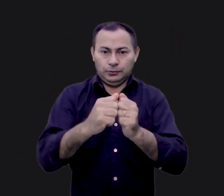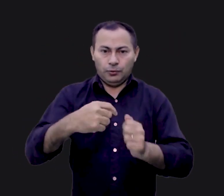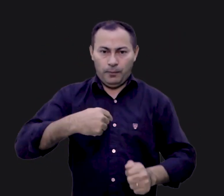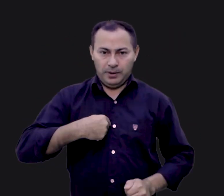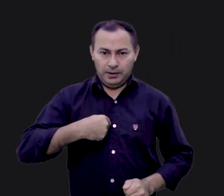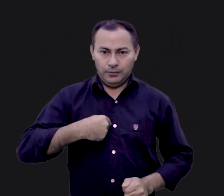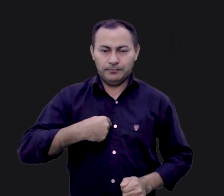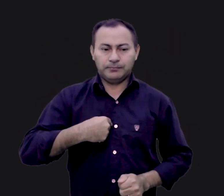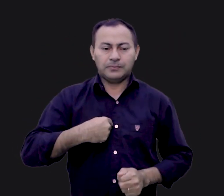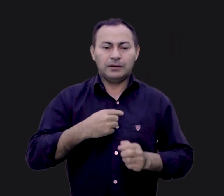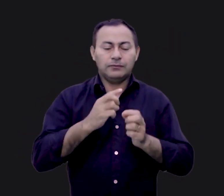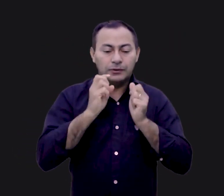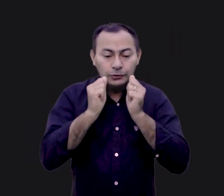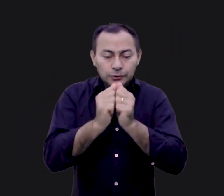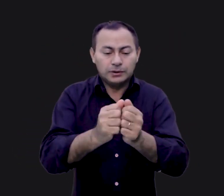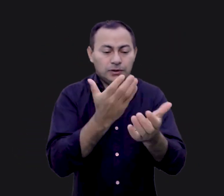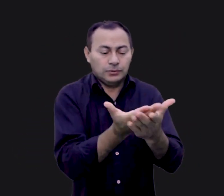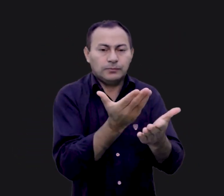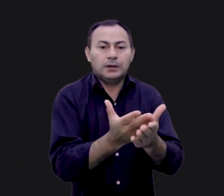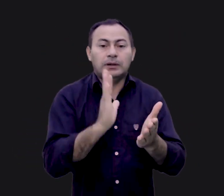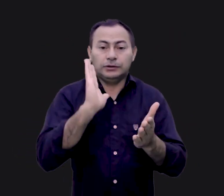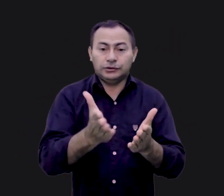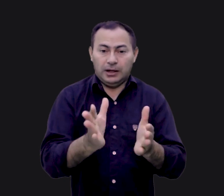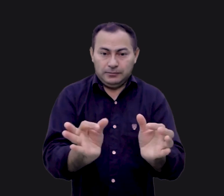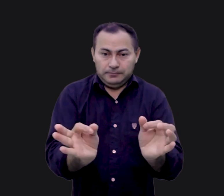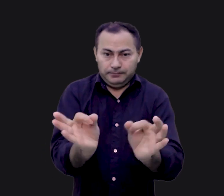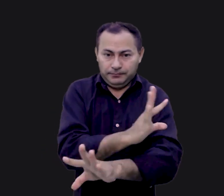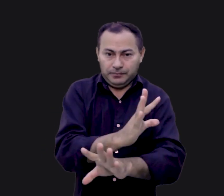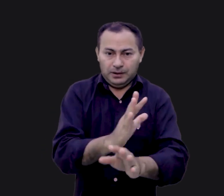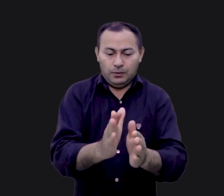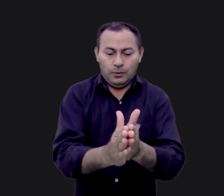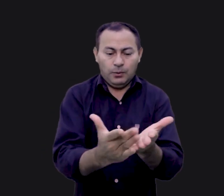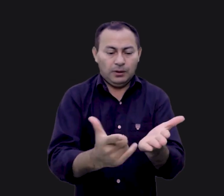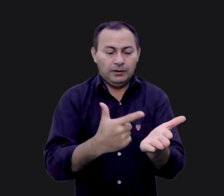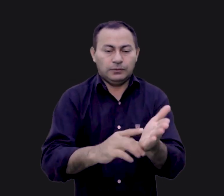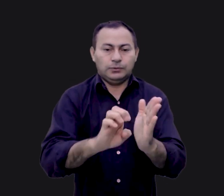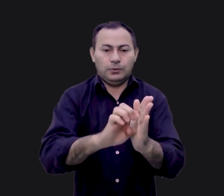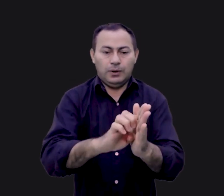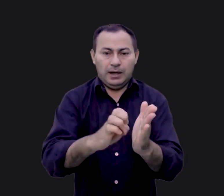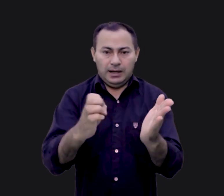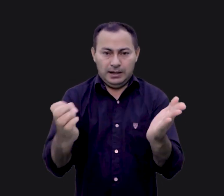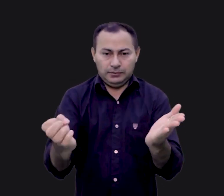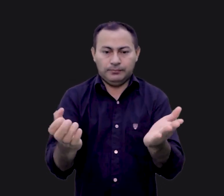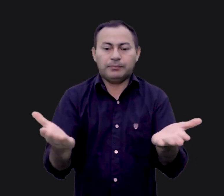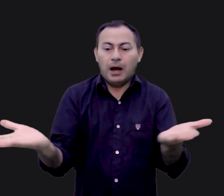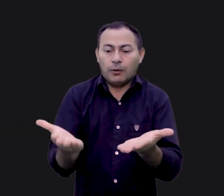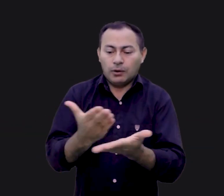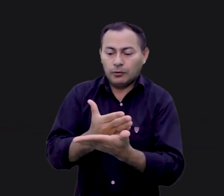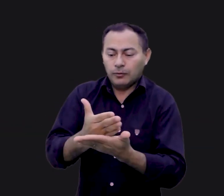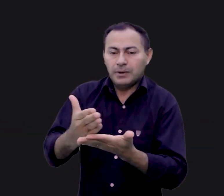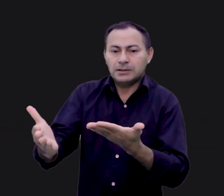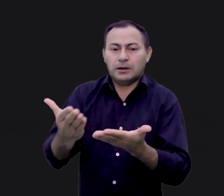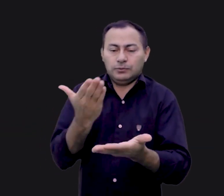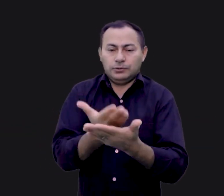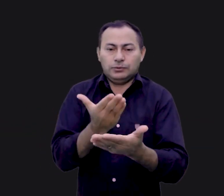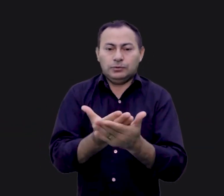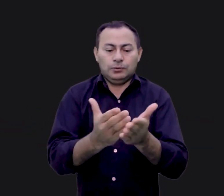comigo acompanhando esse estudo. Já completamos o livro de Êxodo e agora vamos iniciar o estudo no livro de Levítico.